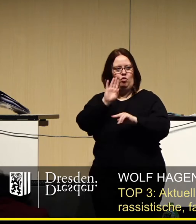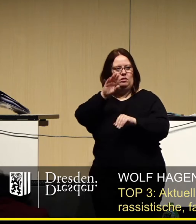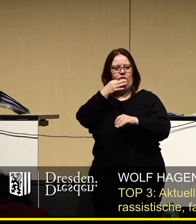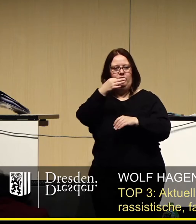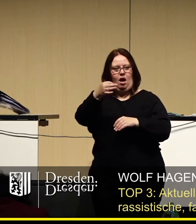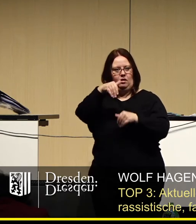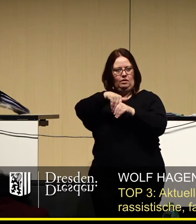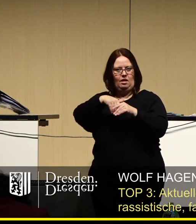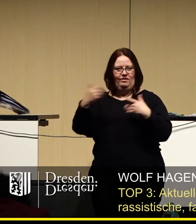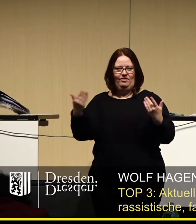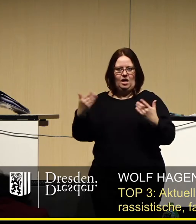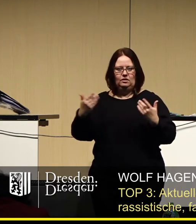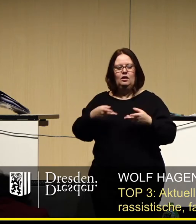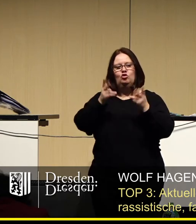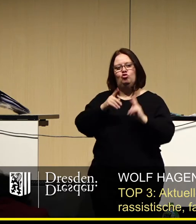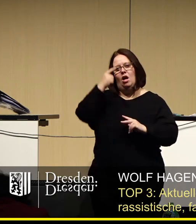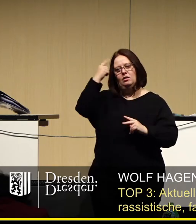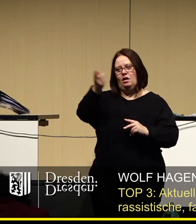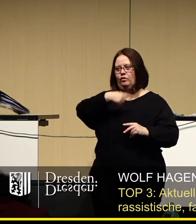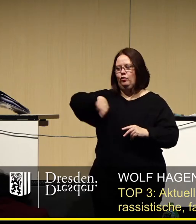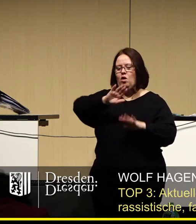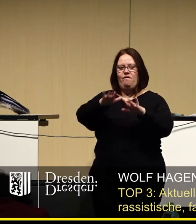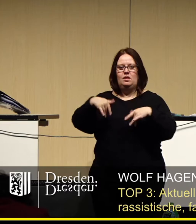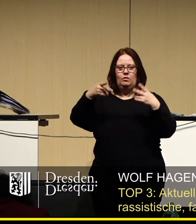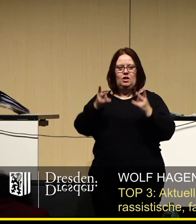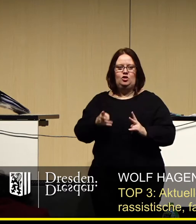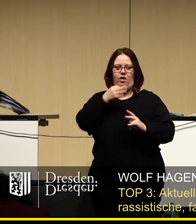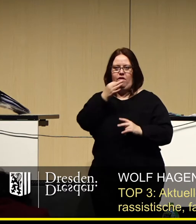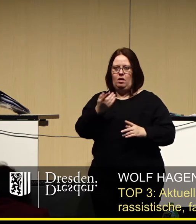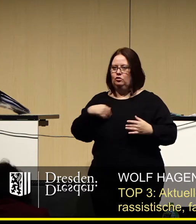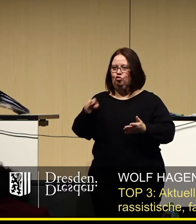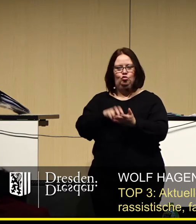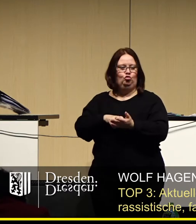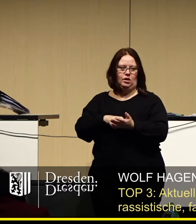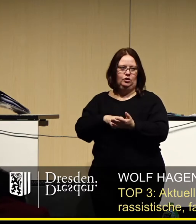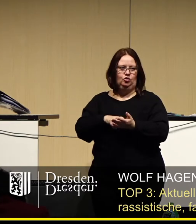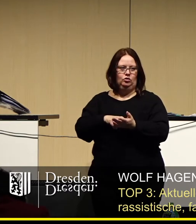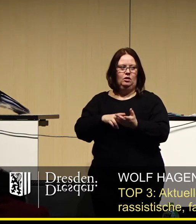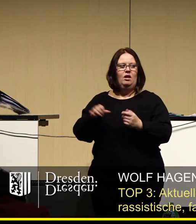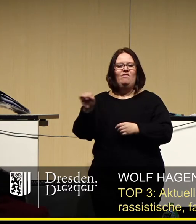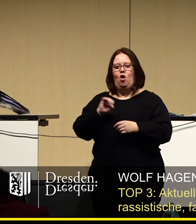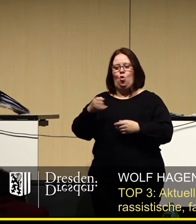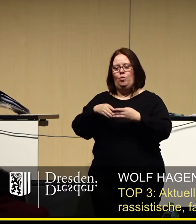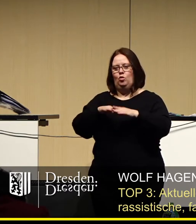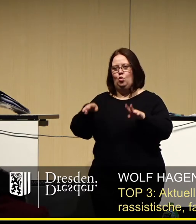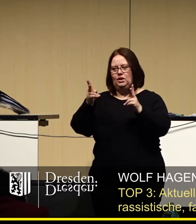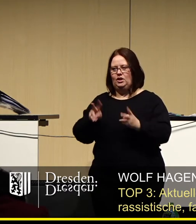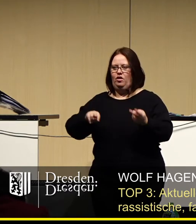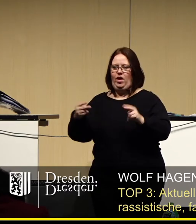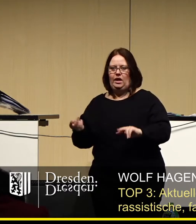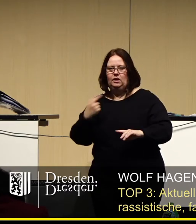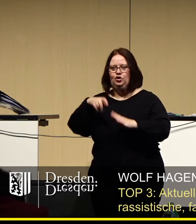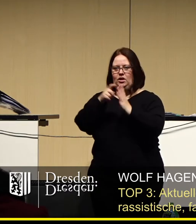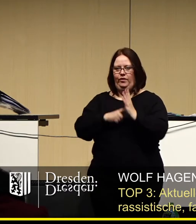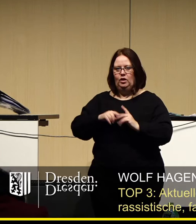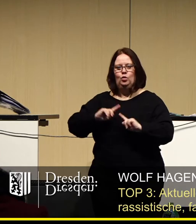Frage auf der Hand. Der Stadtrat ist für versammlungsrechtliche Fragen nicht zuständig, weil er Grundrechte nicht verändern, nicht